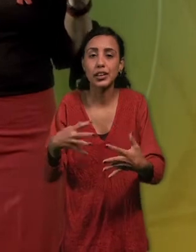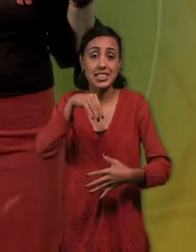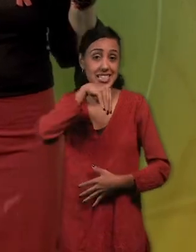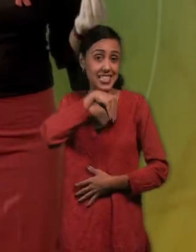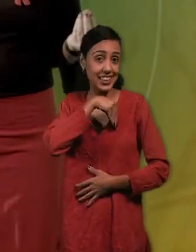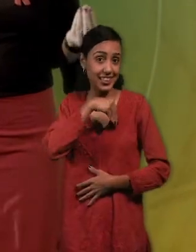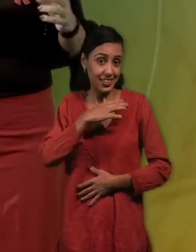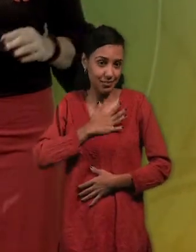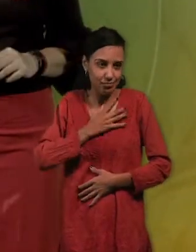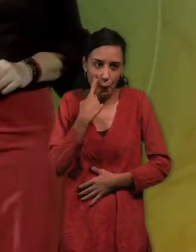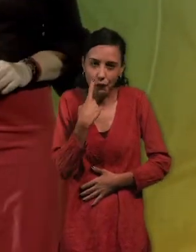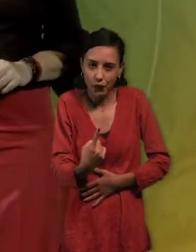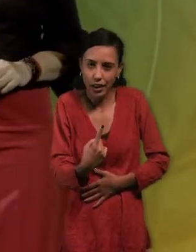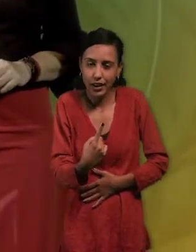nuestra película real.